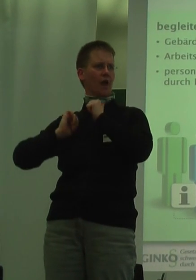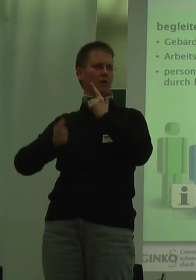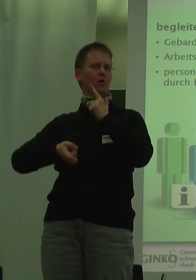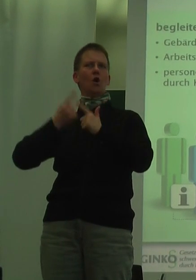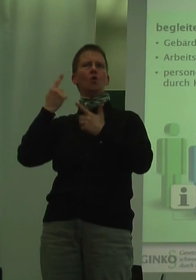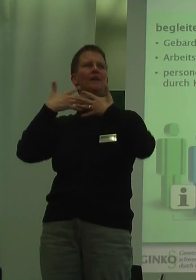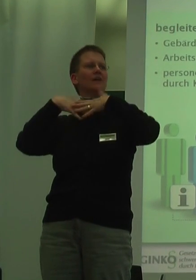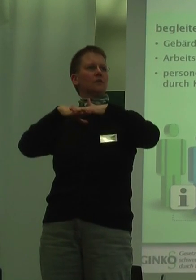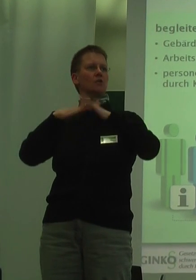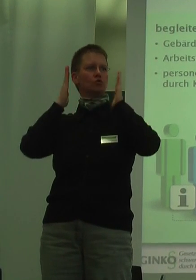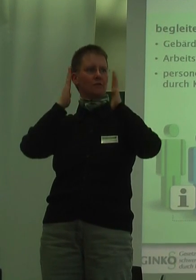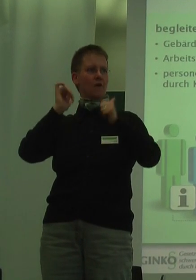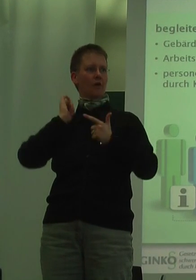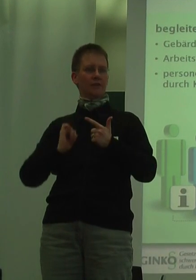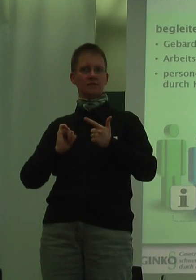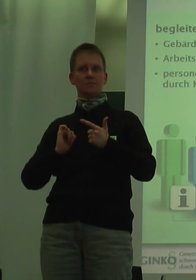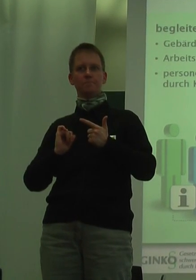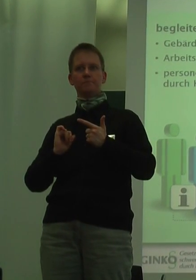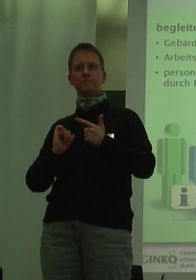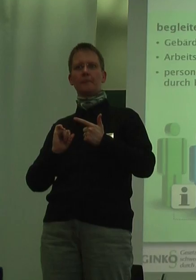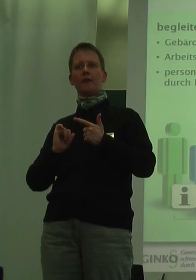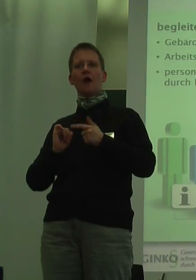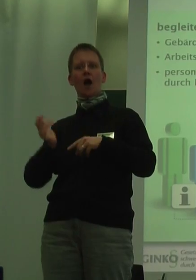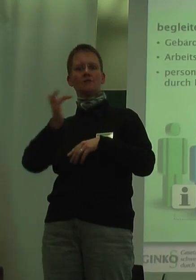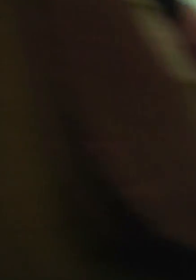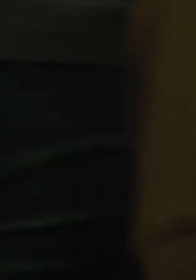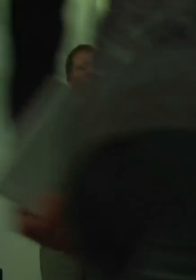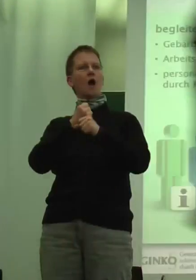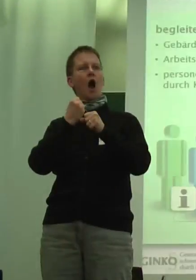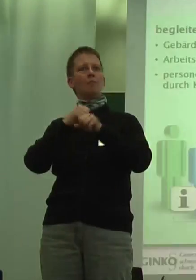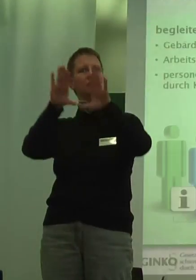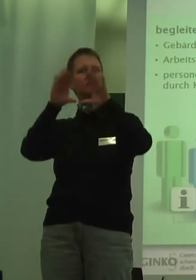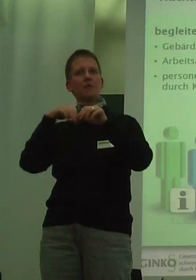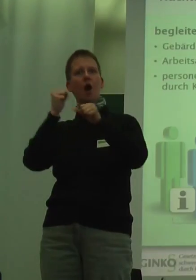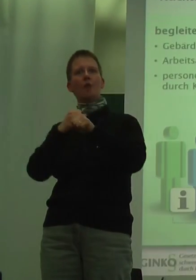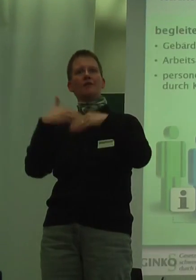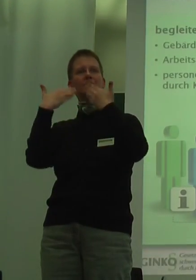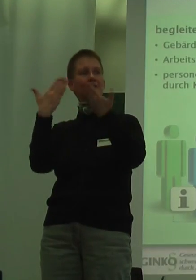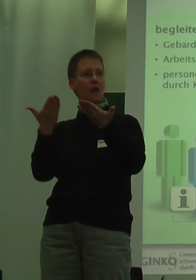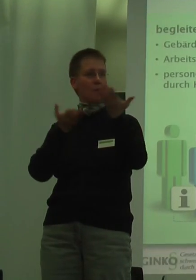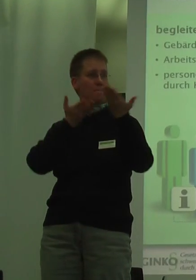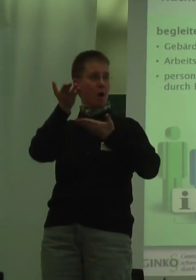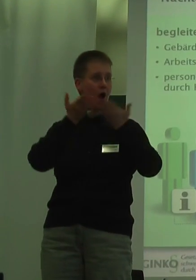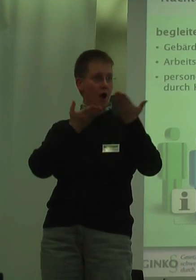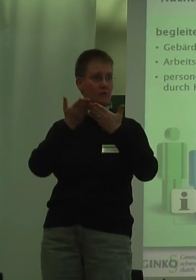Integrationsfachdienst, die die betroffenen Arbeitnehmer und deren Arbeitgeber beraten und die Hilfen finanzieren.